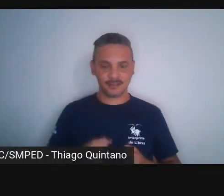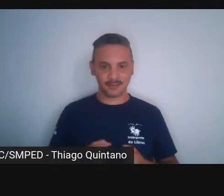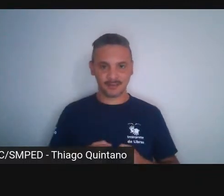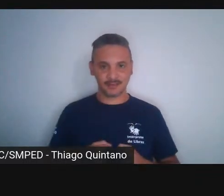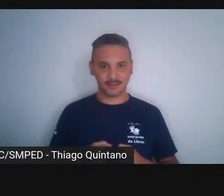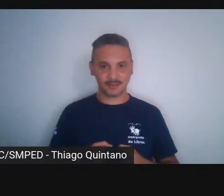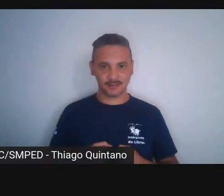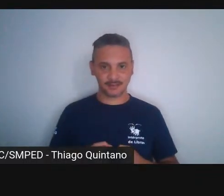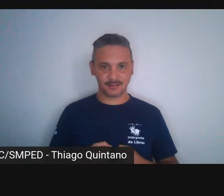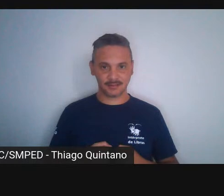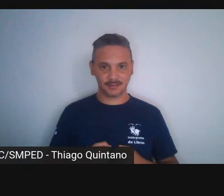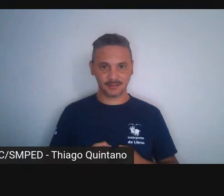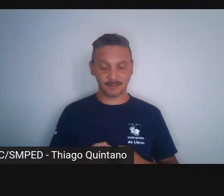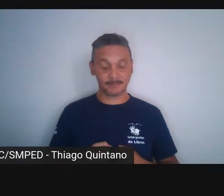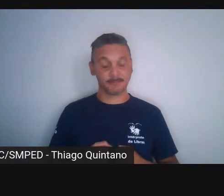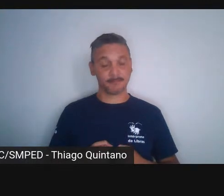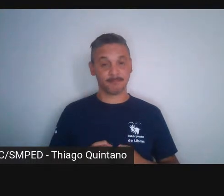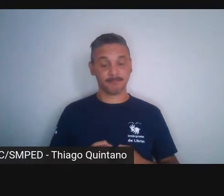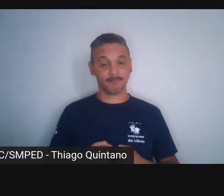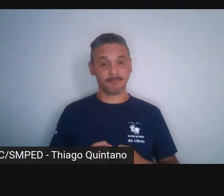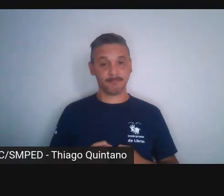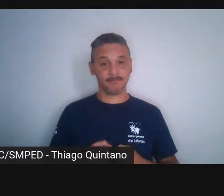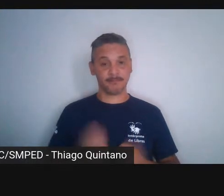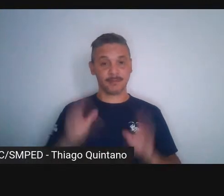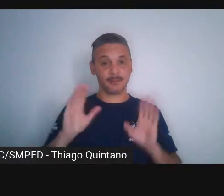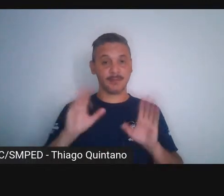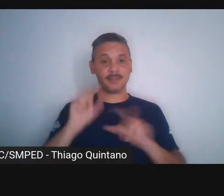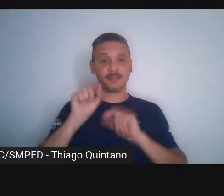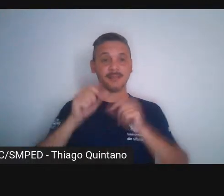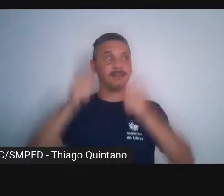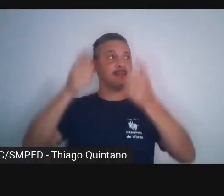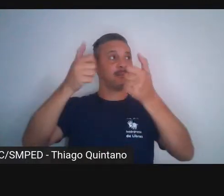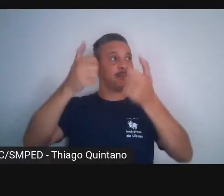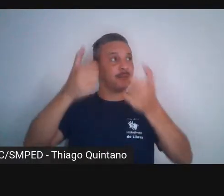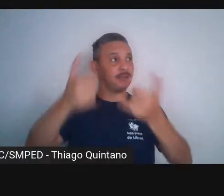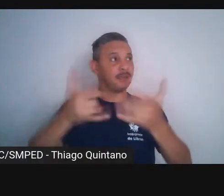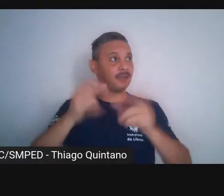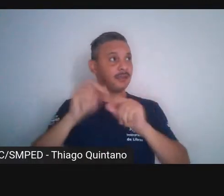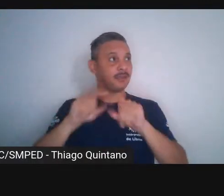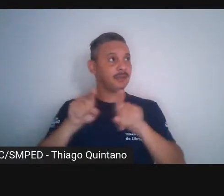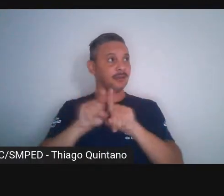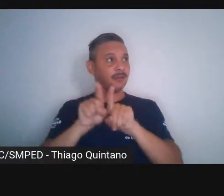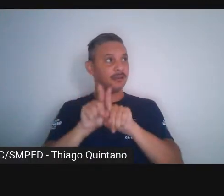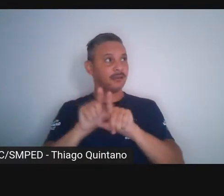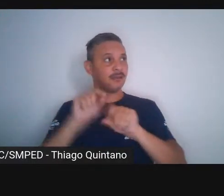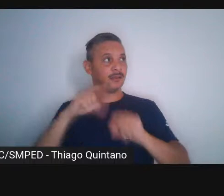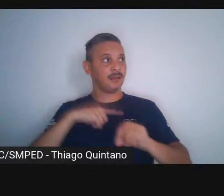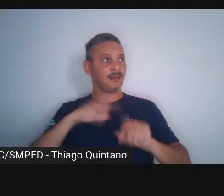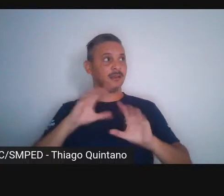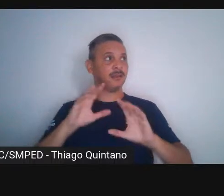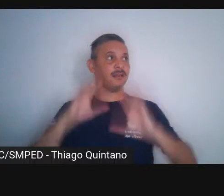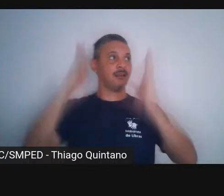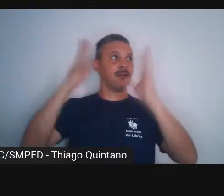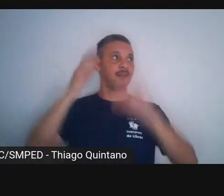Mas, em princípio, tem que celebrar